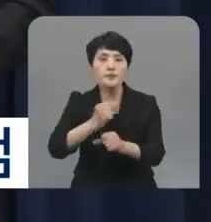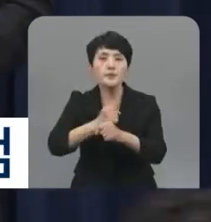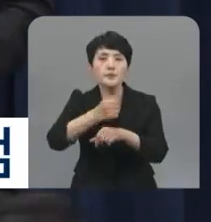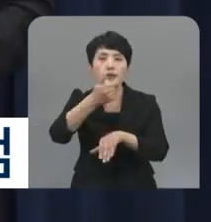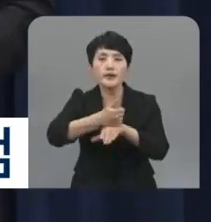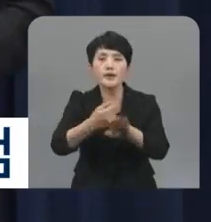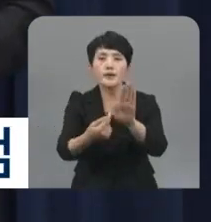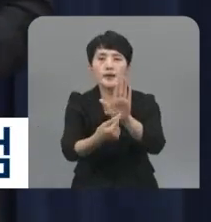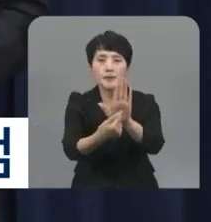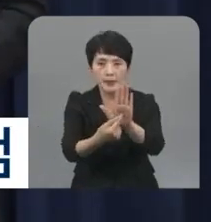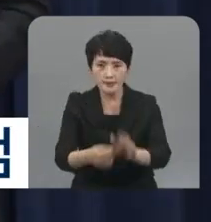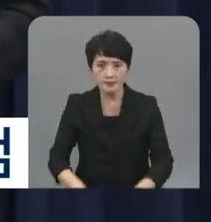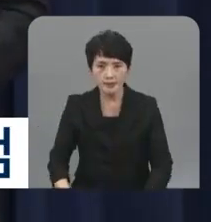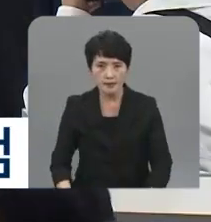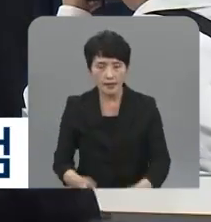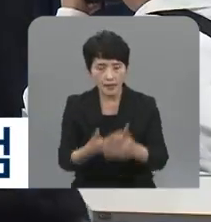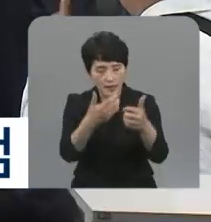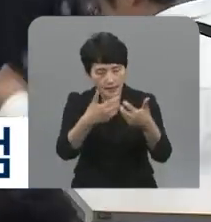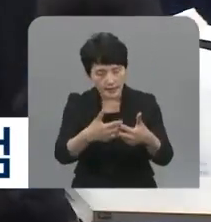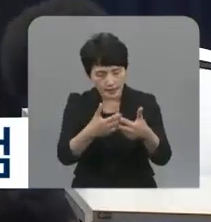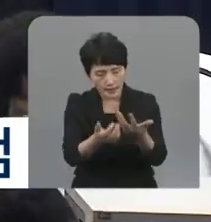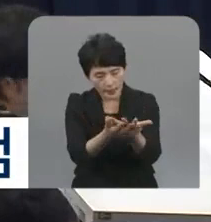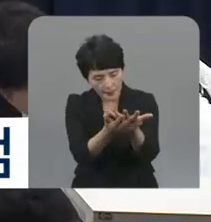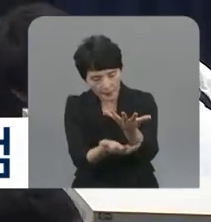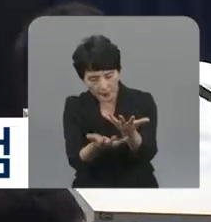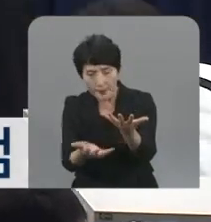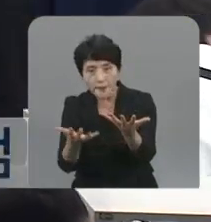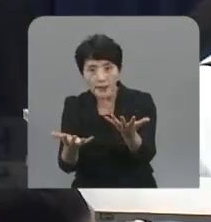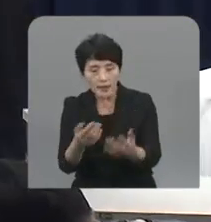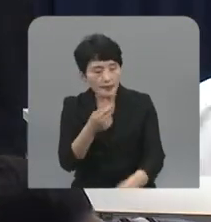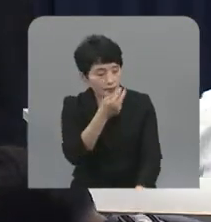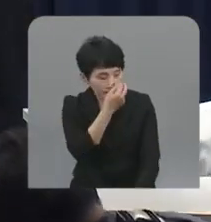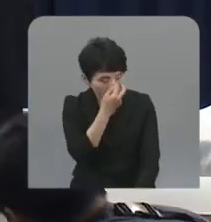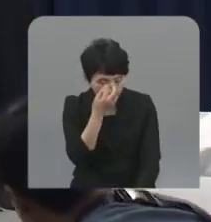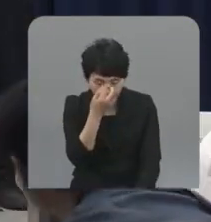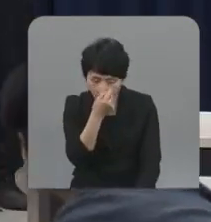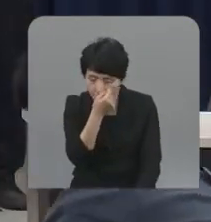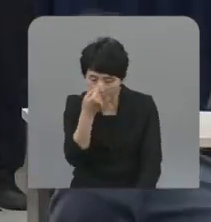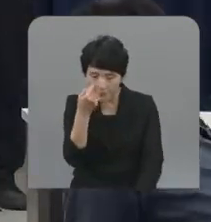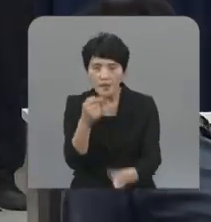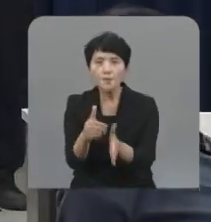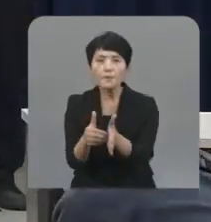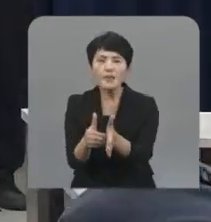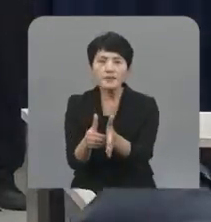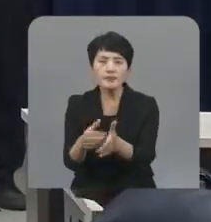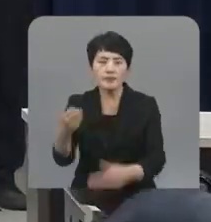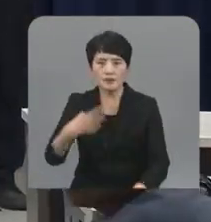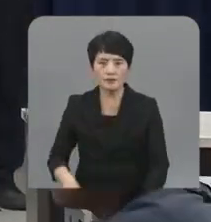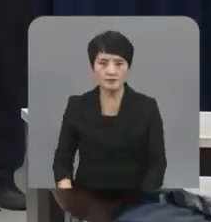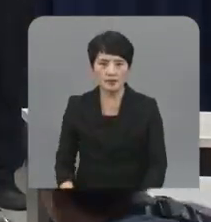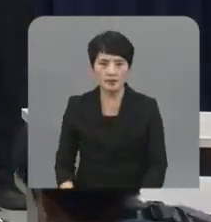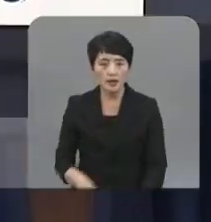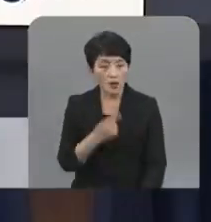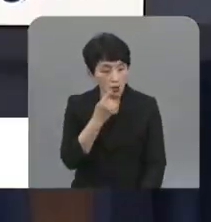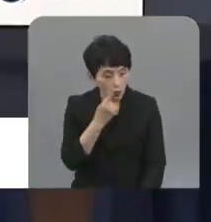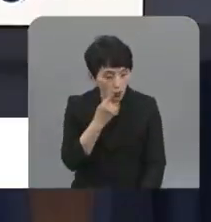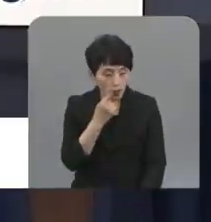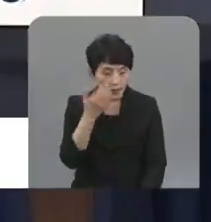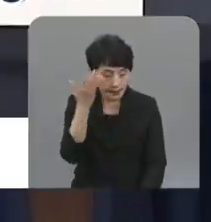экспертная группа получила от японской стороны данные о результатах работы системы удаления воды